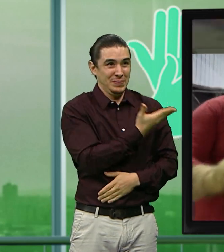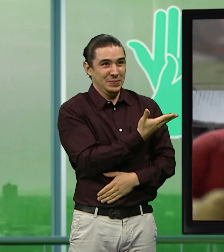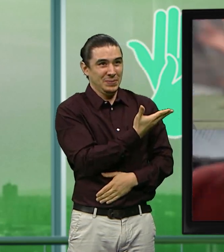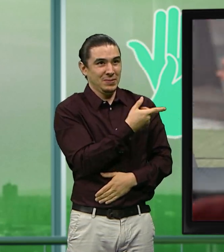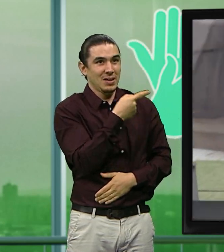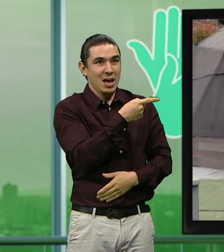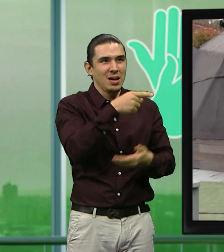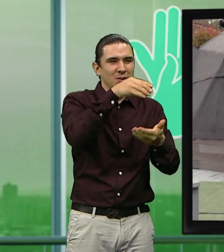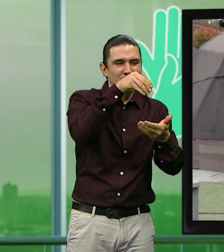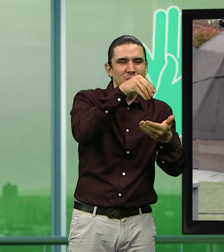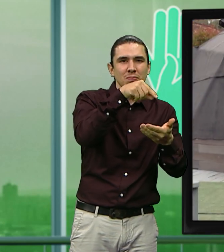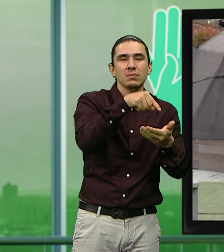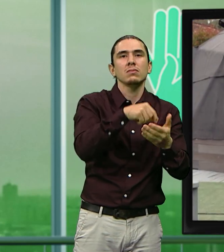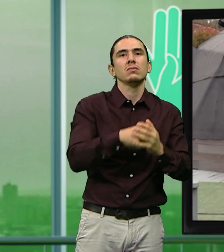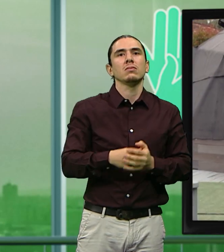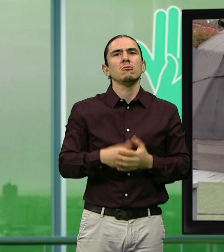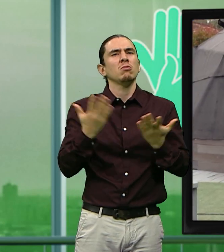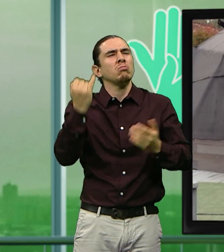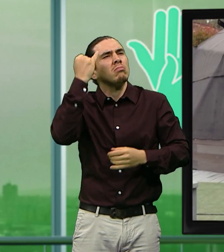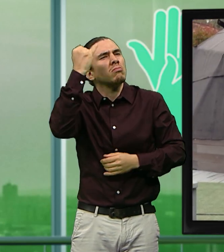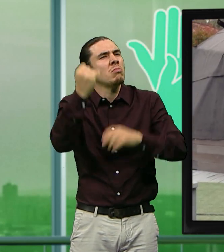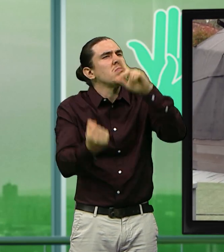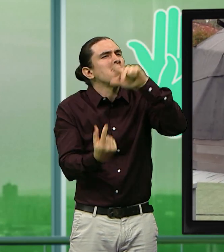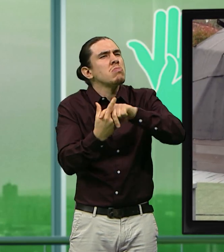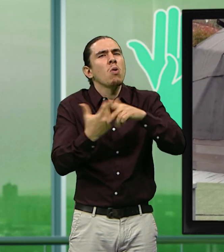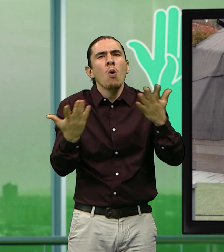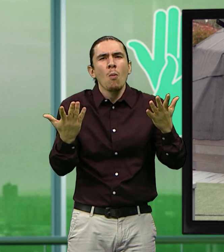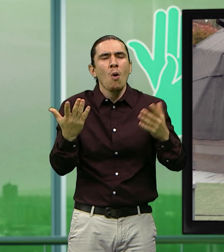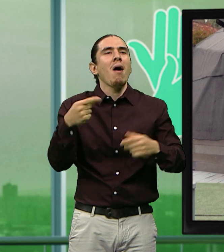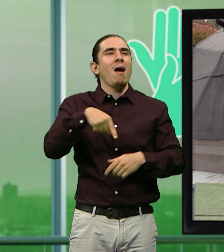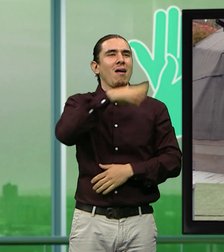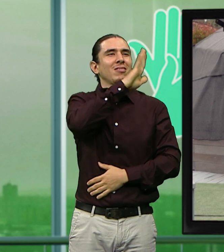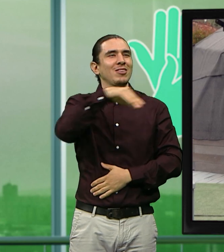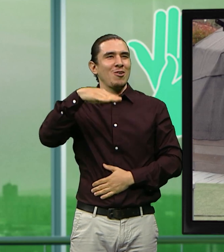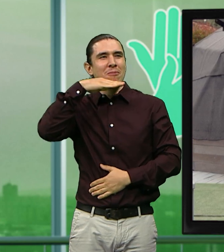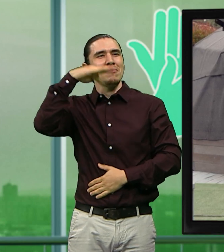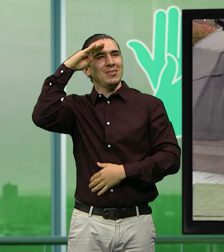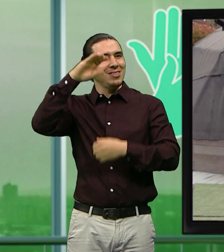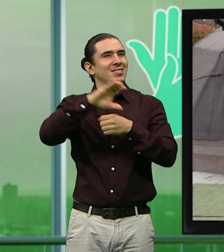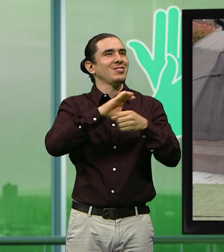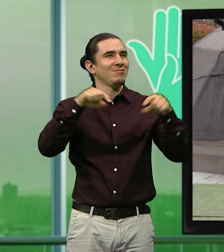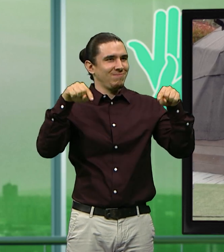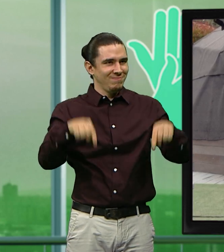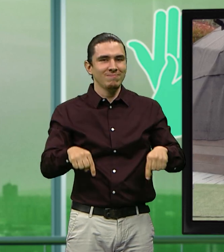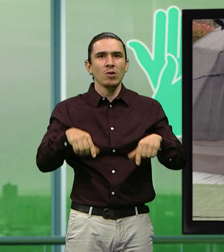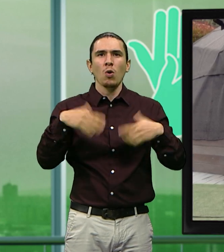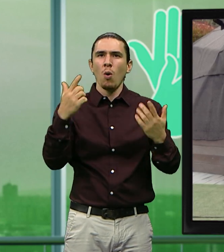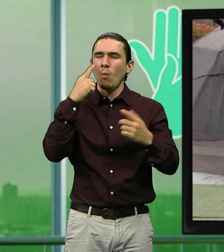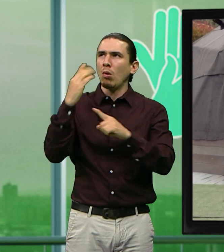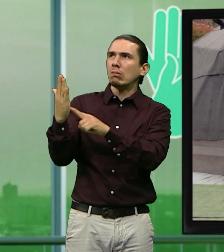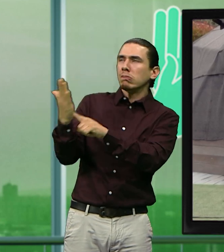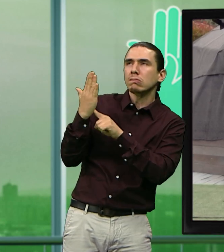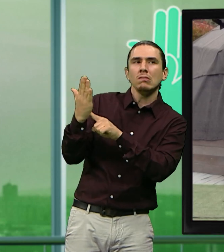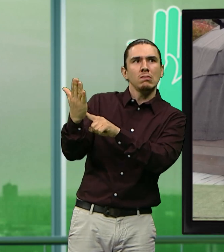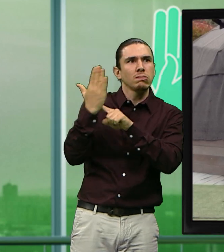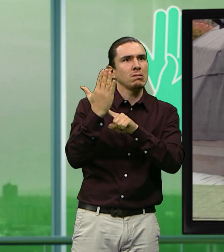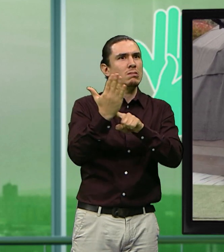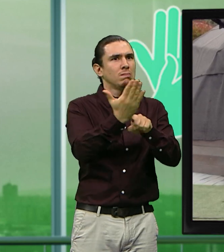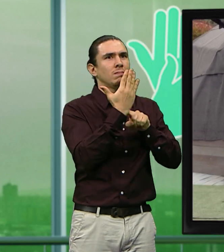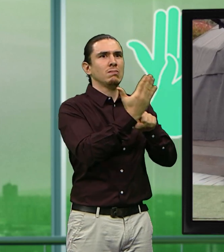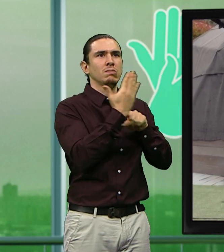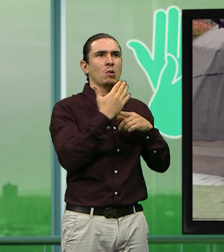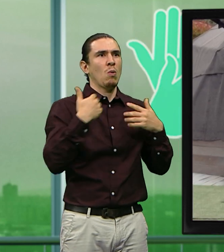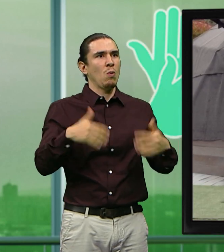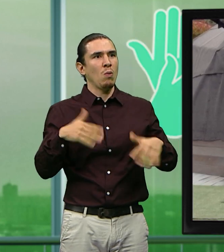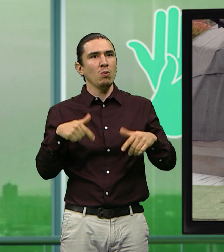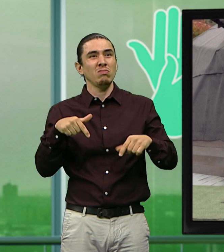Botellas de amor es una iniciativa que nace acá en Antioquia, en Medellín precisamente. Y empezamos a desarrollar el modelo. A tal punto que